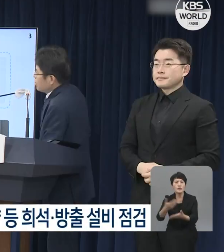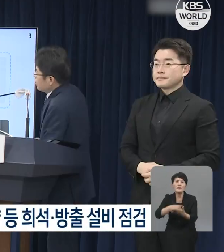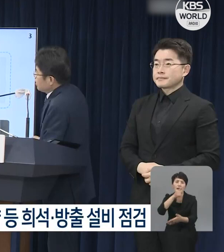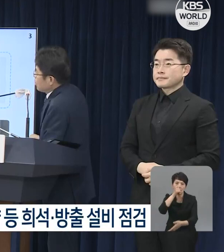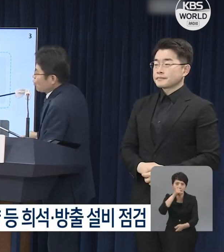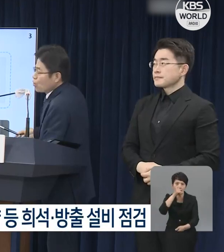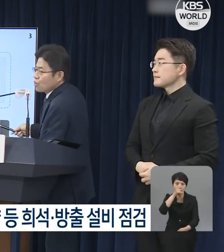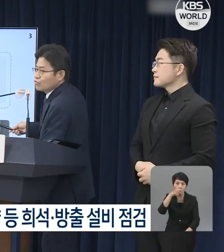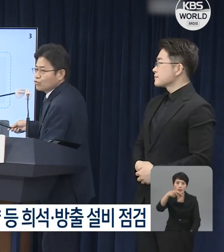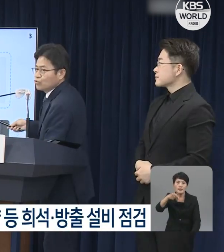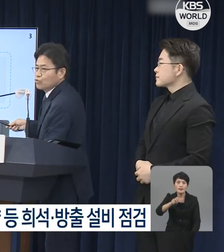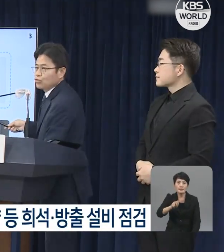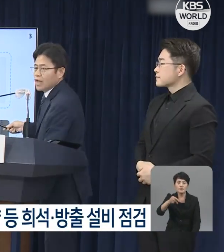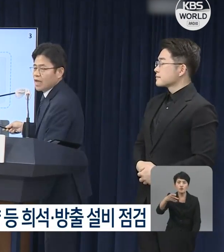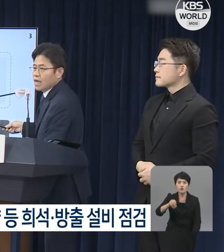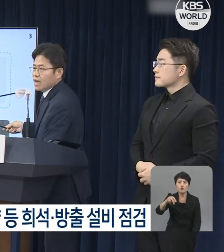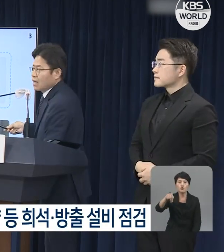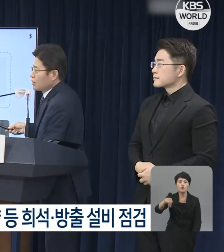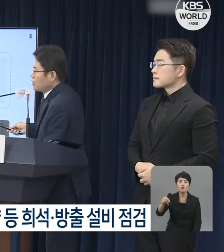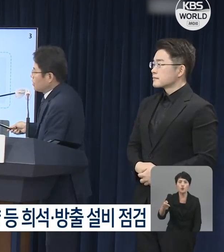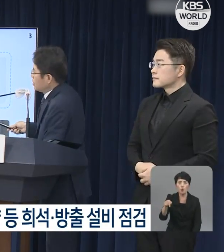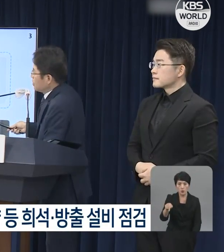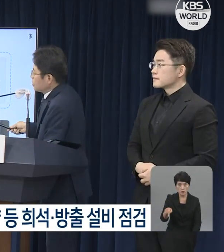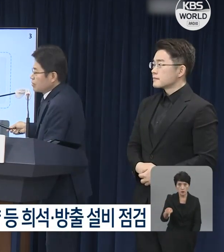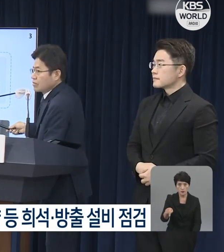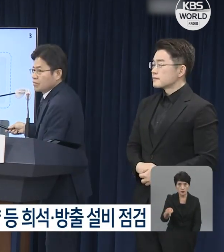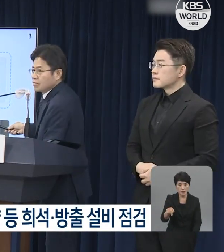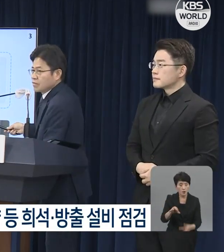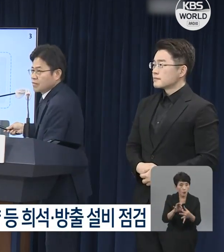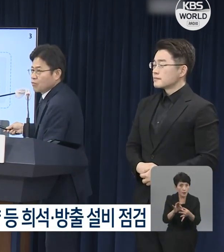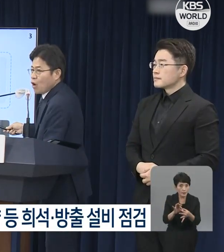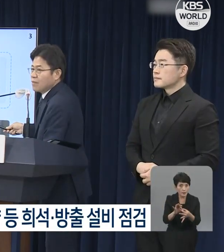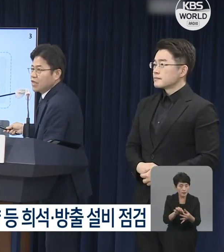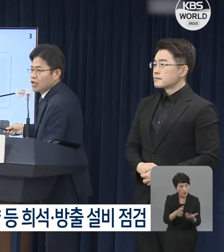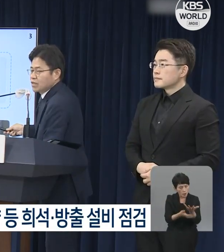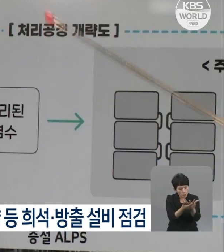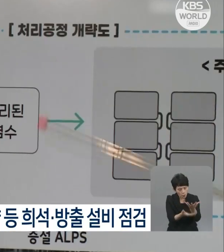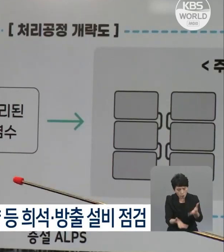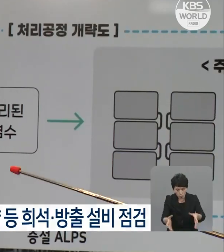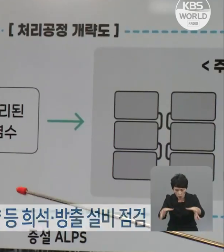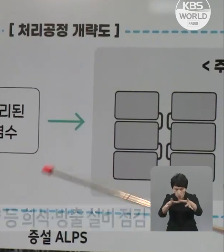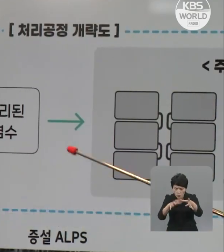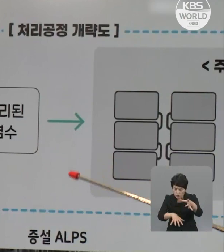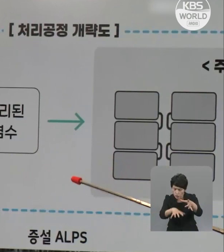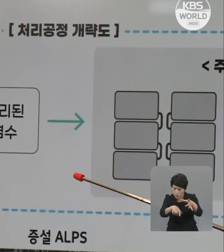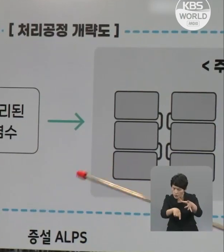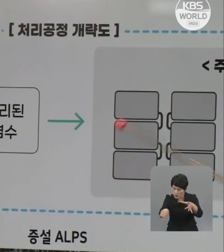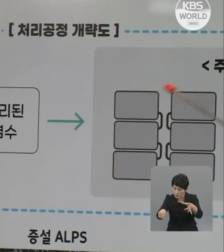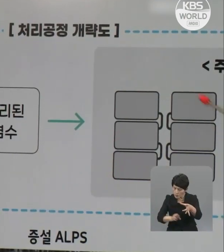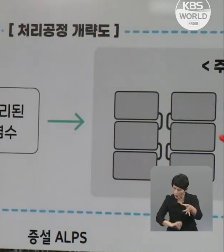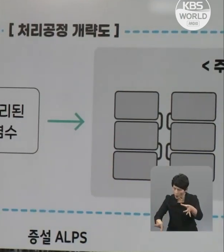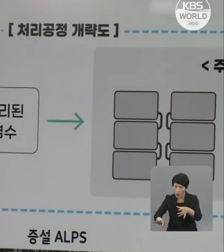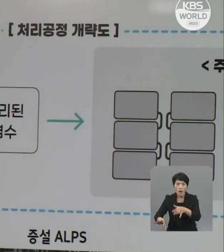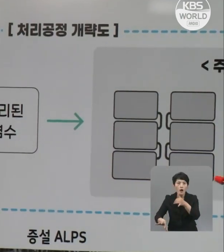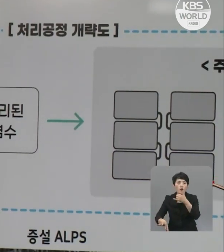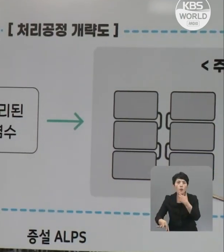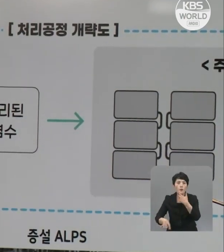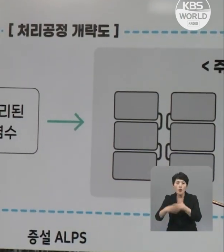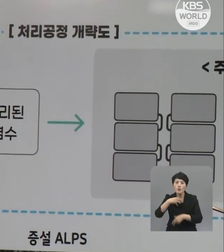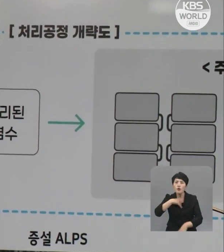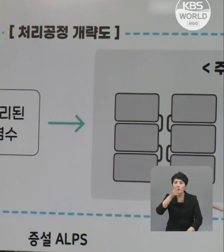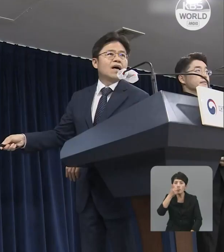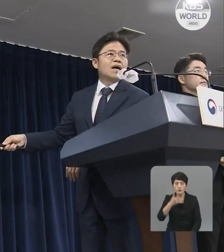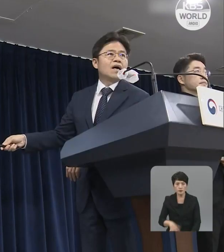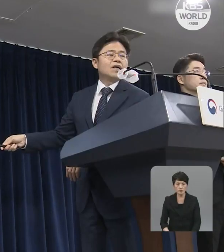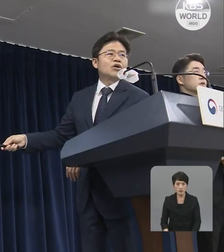chất hấp vụ trong ALPS, TEPCO trả lời với đoàn thanh sát rằng sau khi thiết bị xử lý 8.000 tấn nước thải nhiễm xạ và được đánh giá